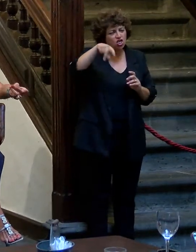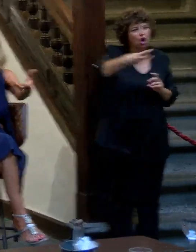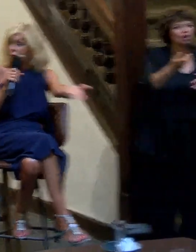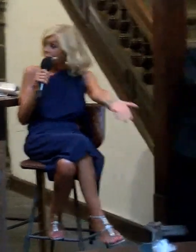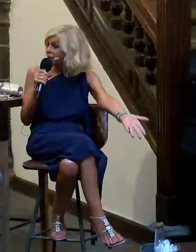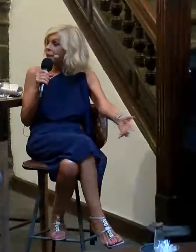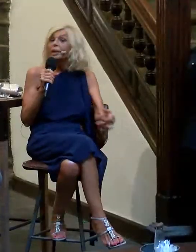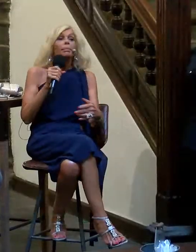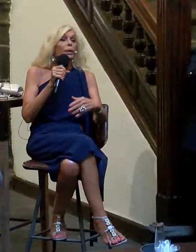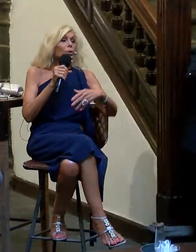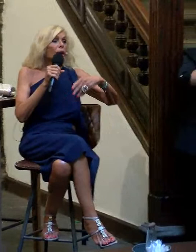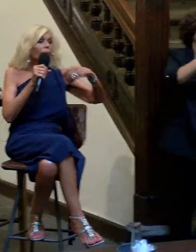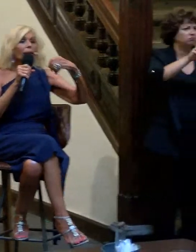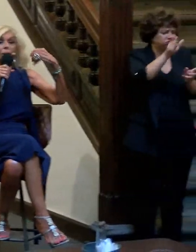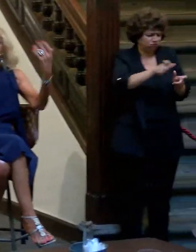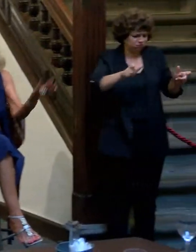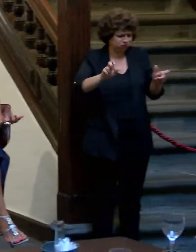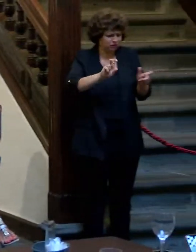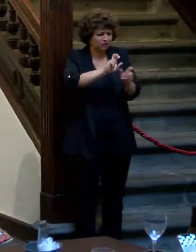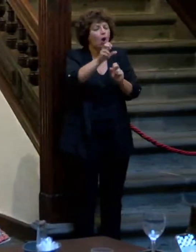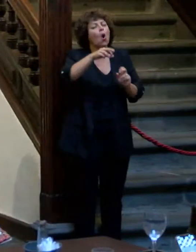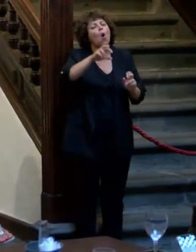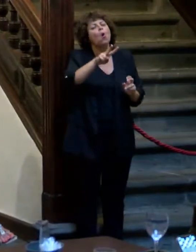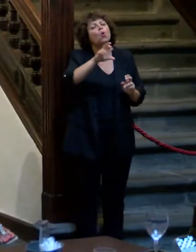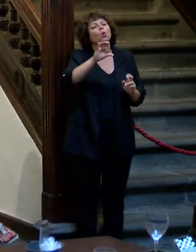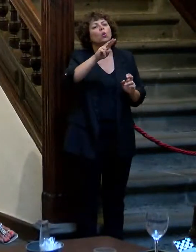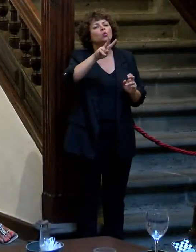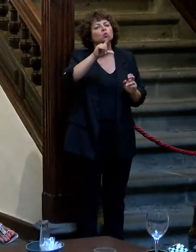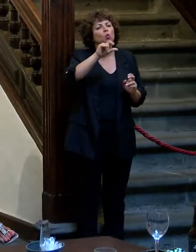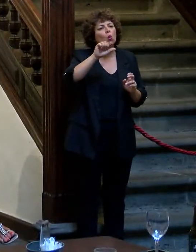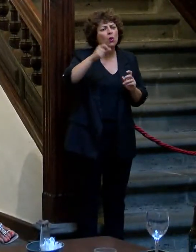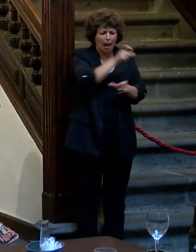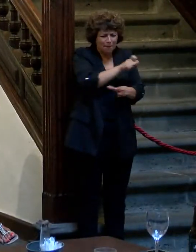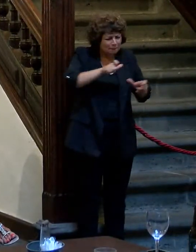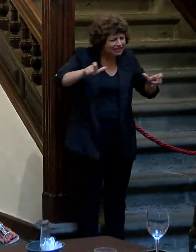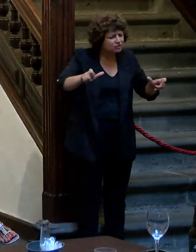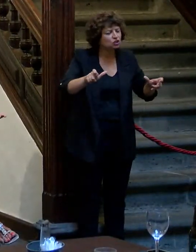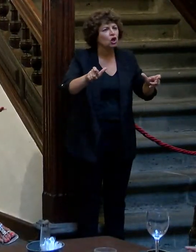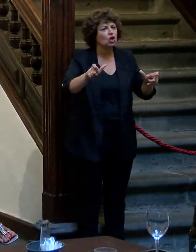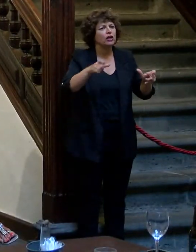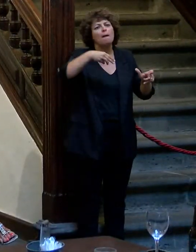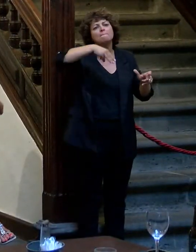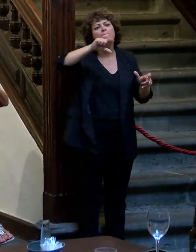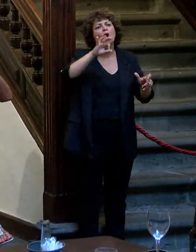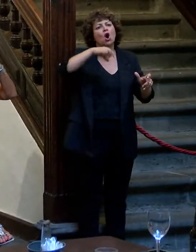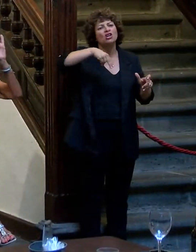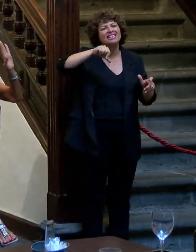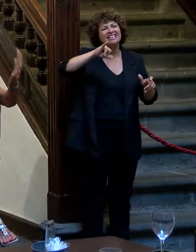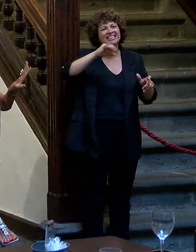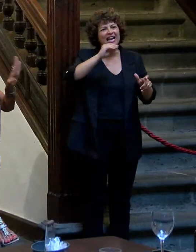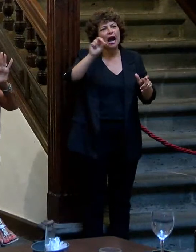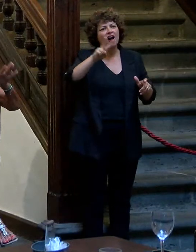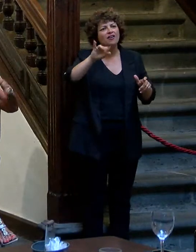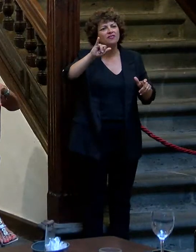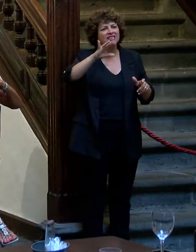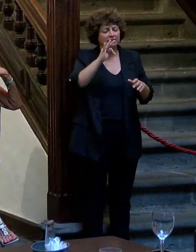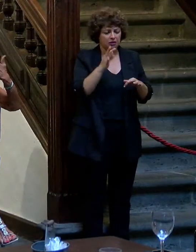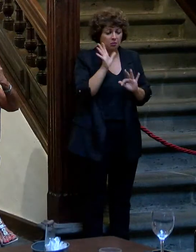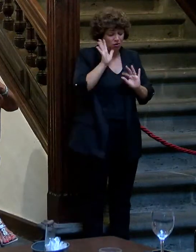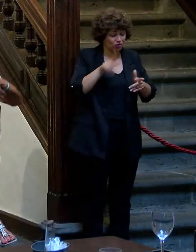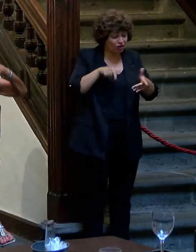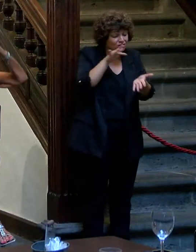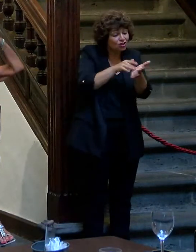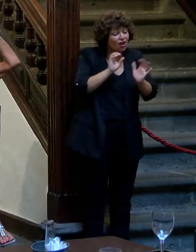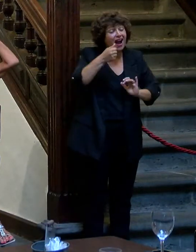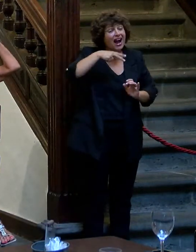la de Anuquemé, me gustaba Úrsula, gustaba Raquel, gustaban gente, Mónica Vitti, pero yo no vi la parte de Antonioni hasta que no